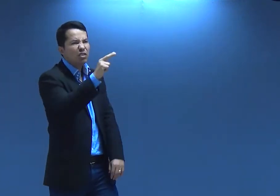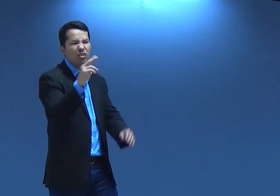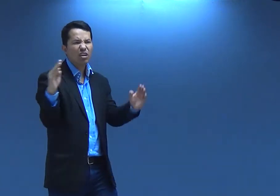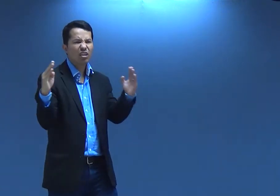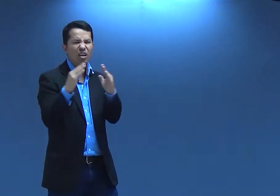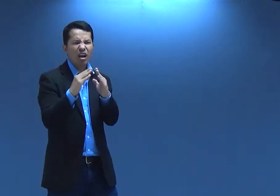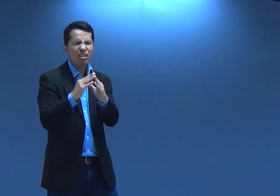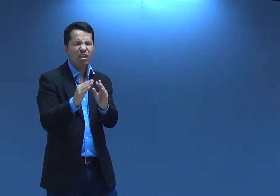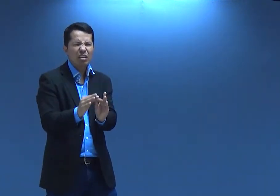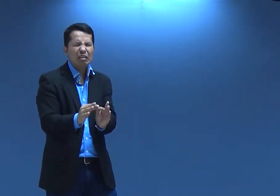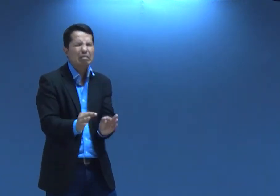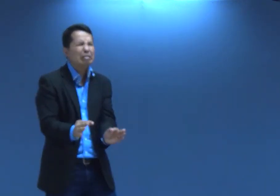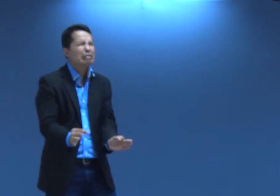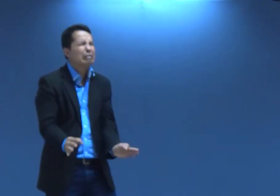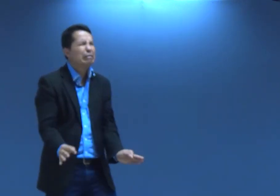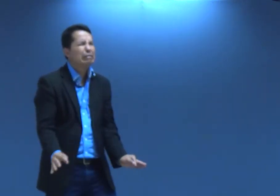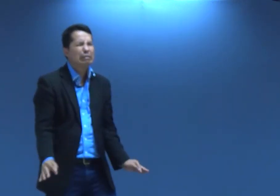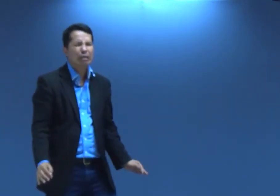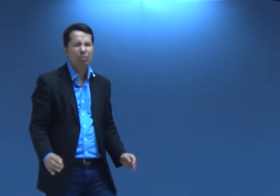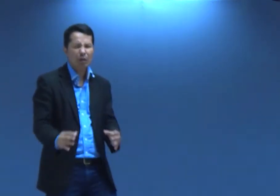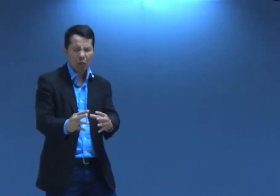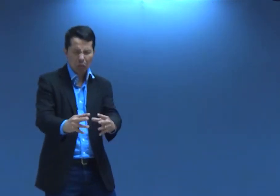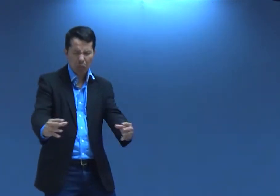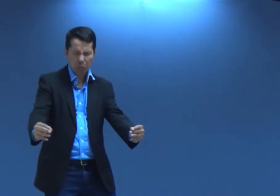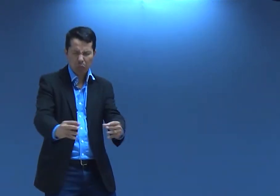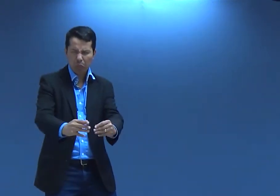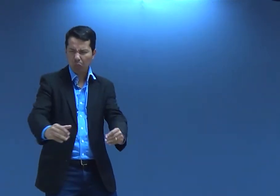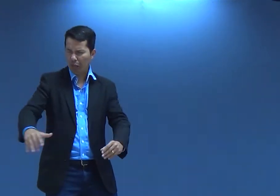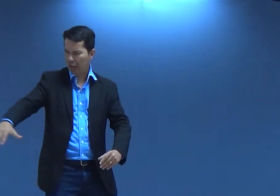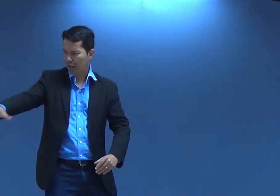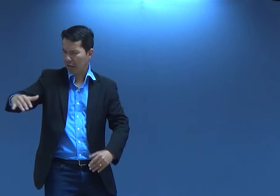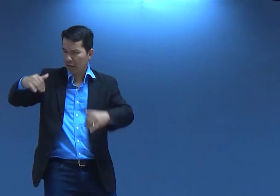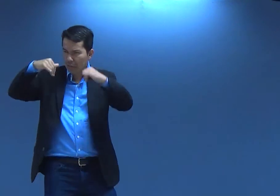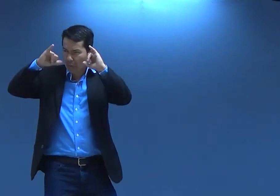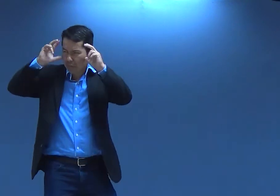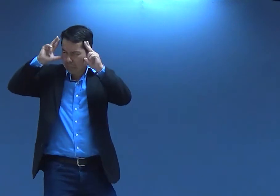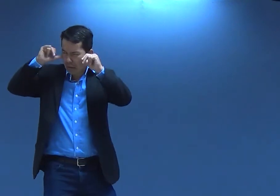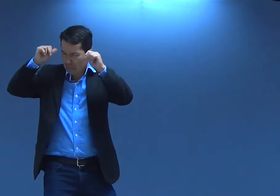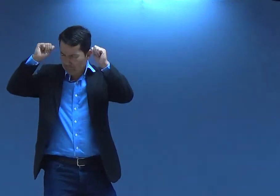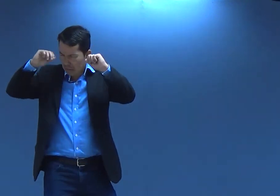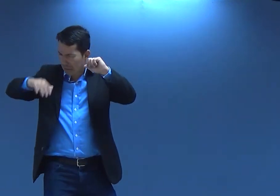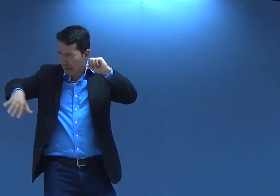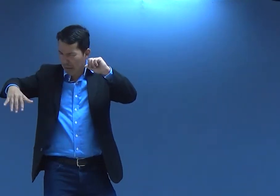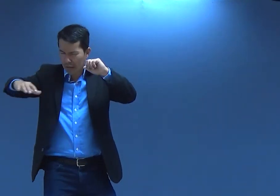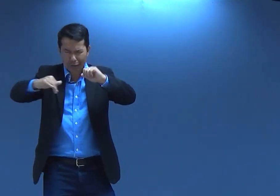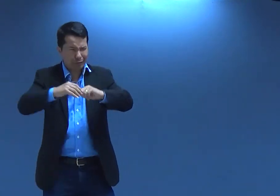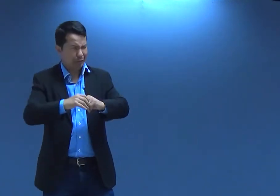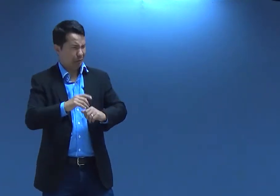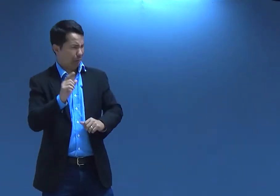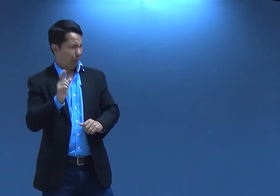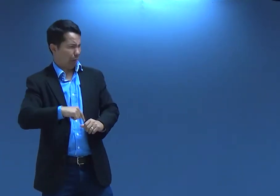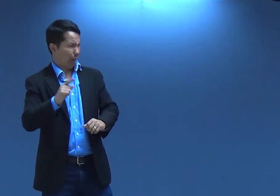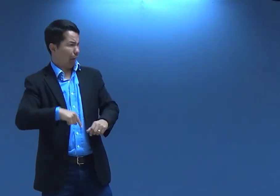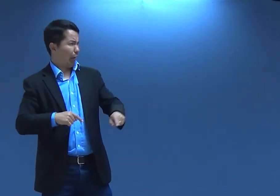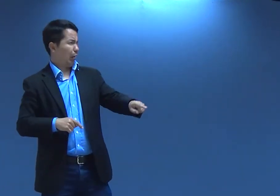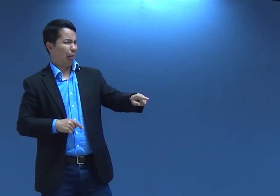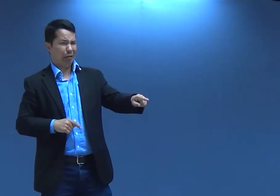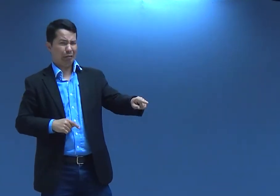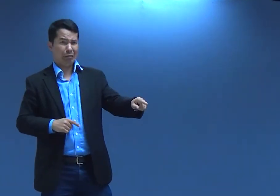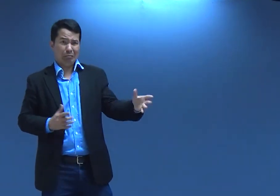gente, eles olhavam. Nossa. Chegaram lá pra uma casa simples. Cheia de... De par e animais espalhados ali. aqui.